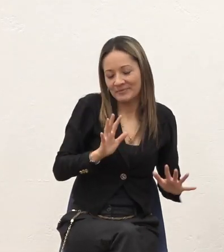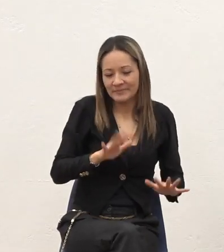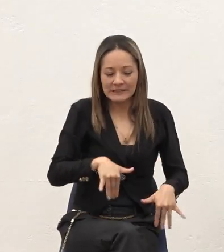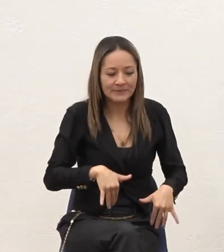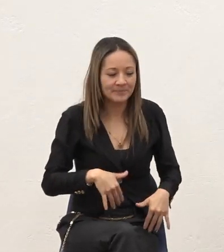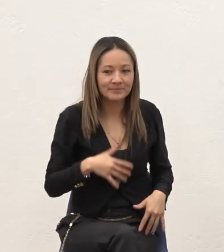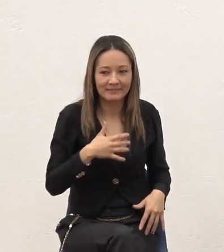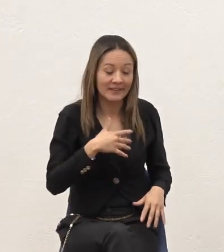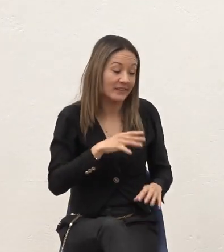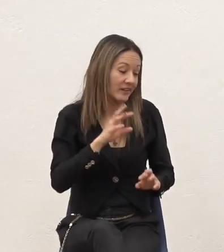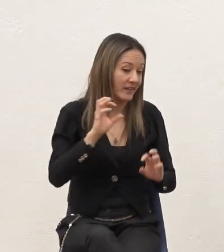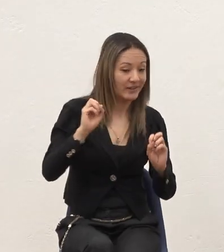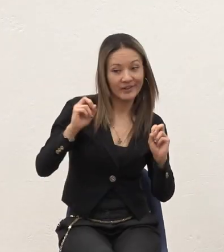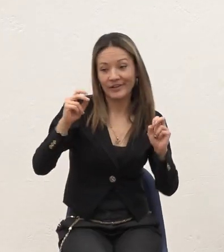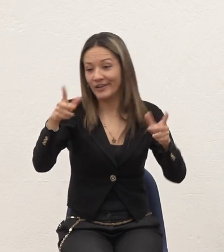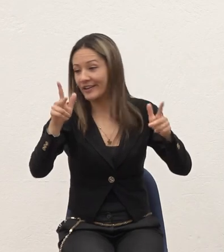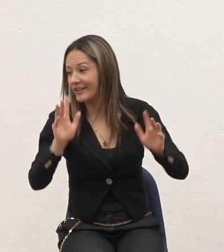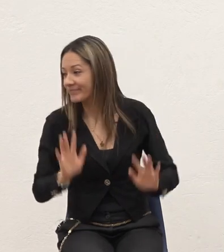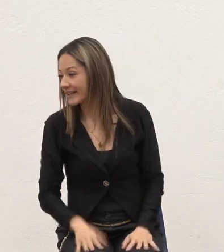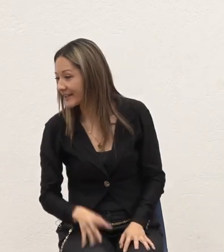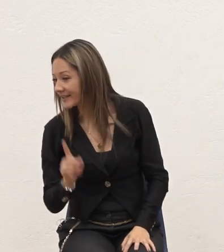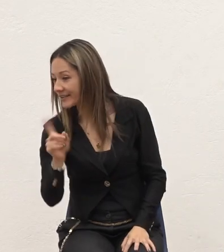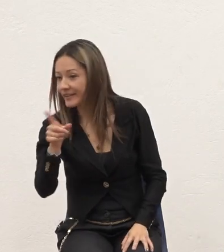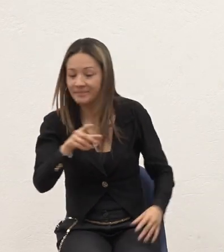Pues trapeamos Porque qué más Y yo empecé A trapear